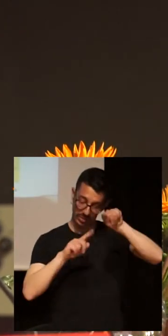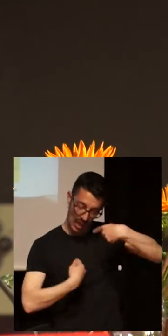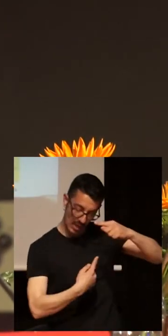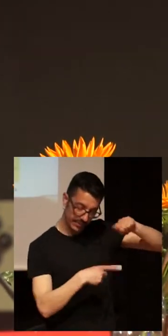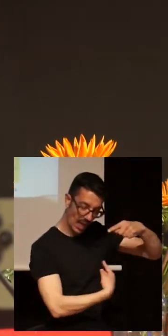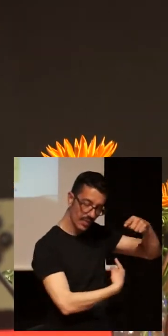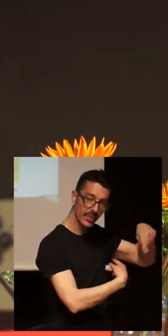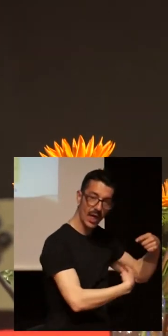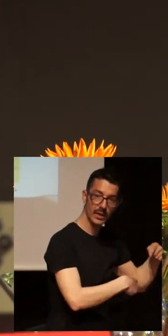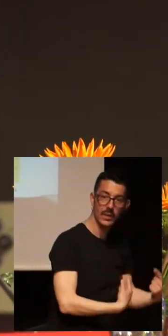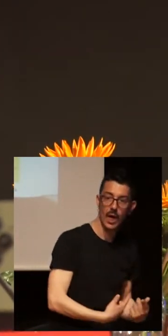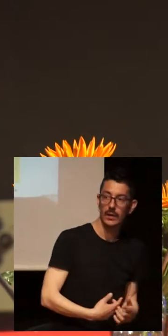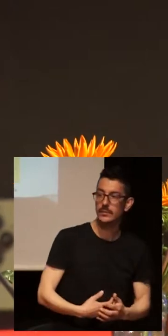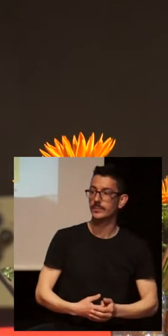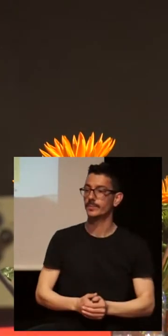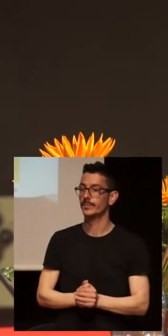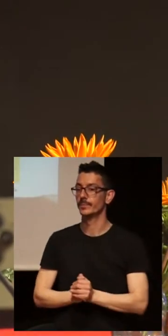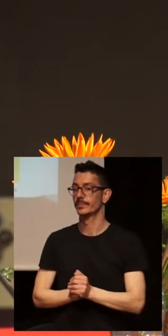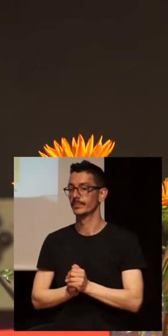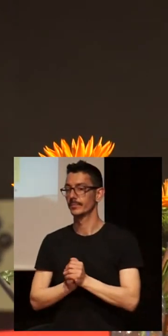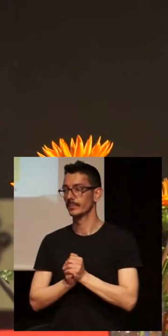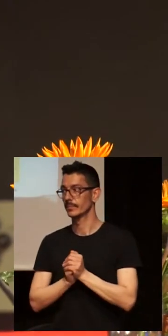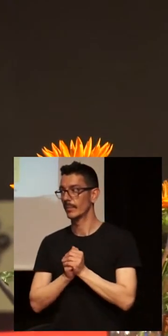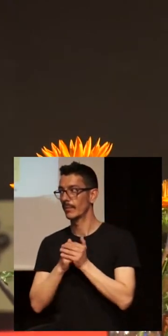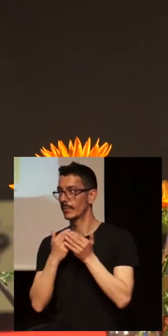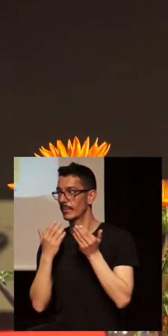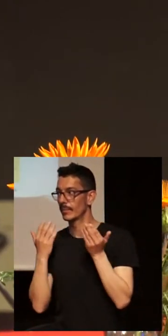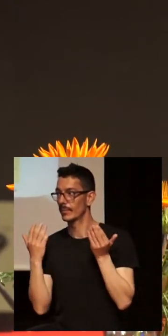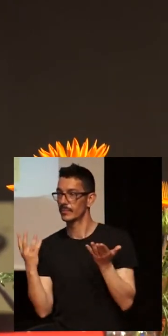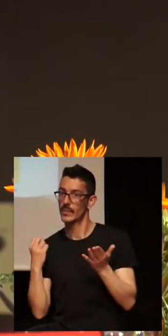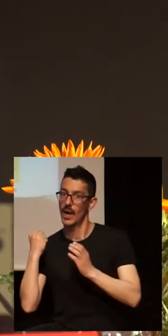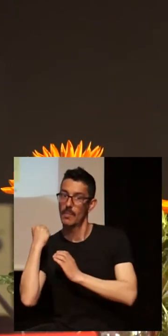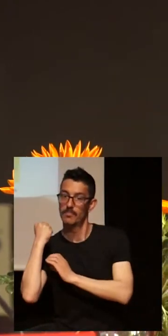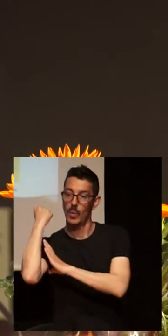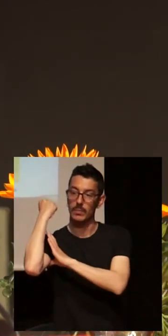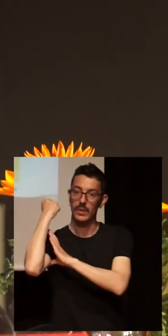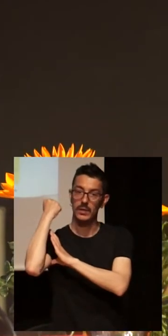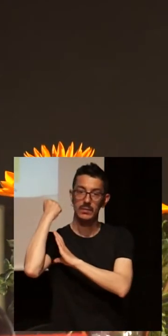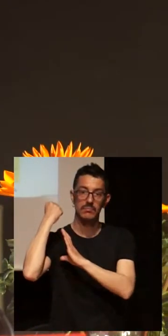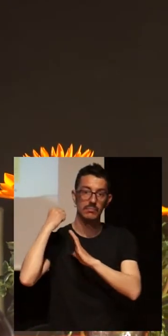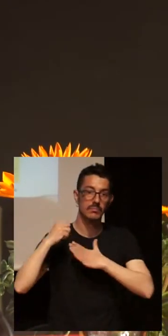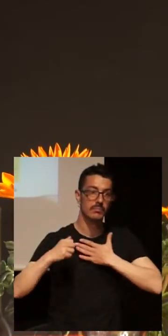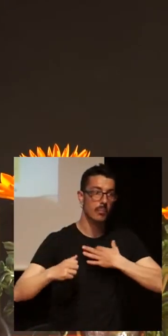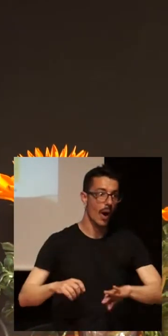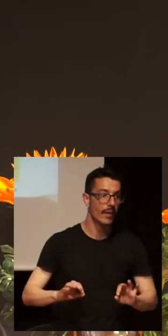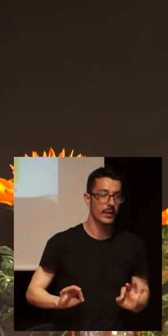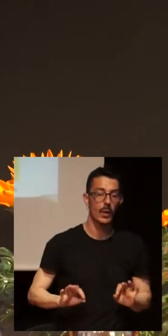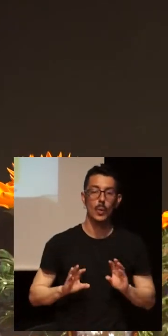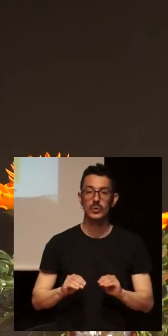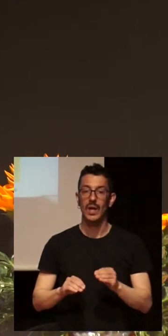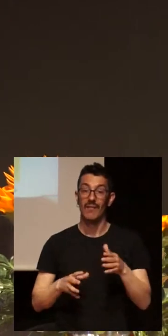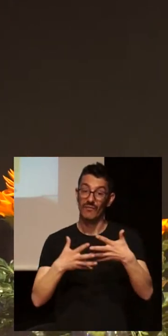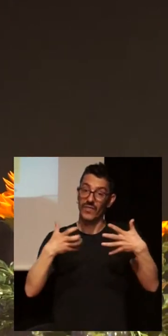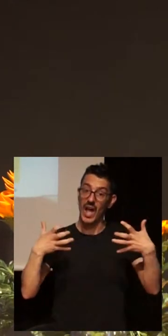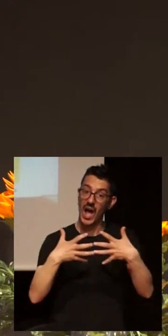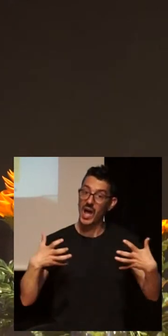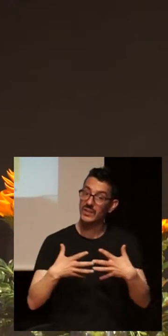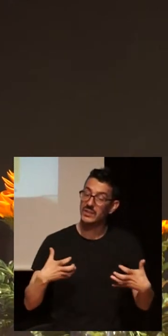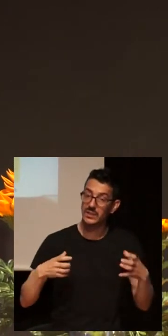Le podéis poner y etiquetar de empowerment o empoderamiento, ¿vale? Y aquí tenemos una frase que viene a decir, es como